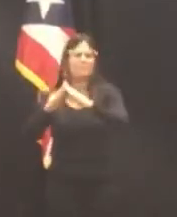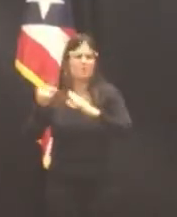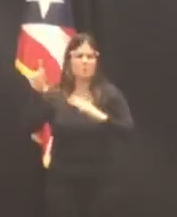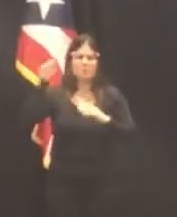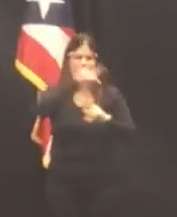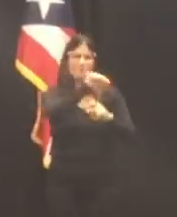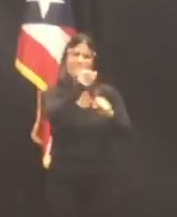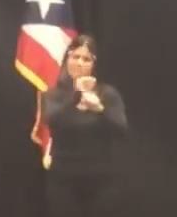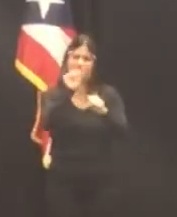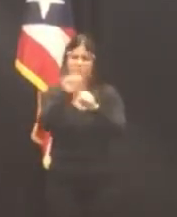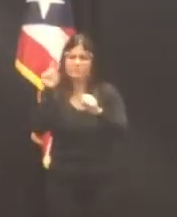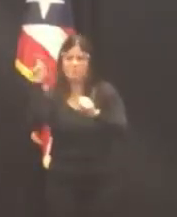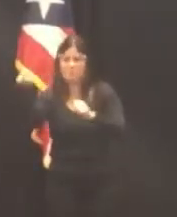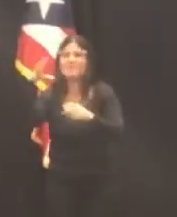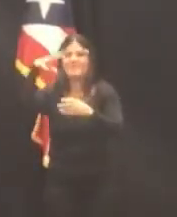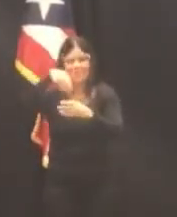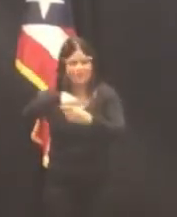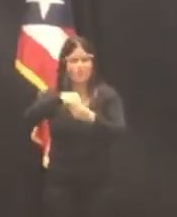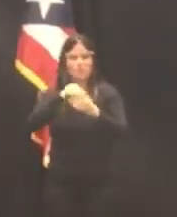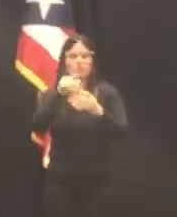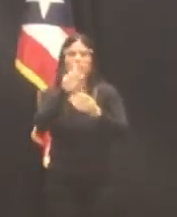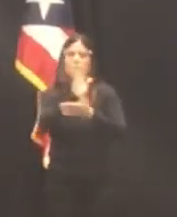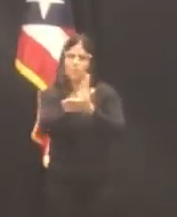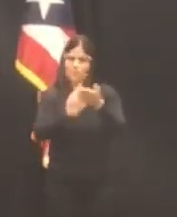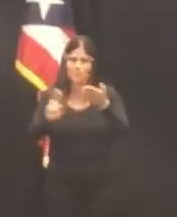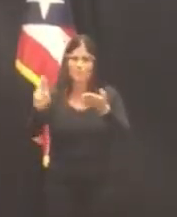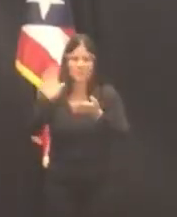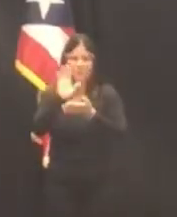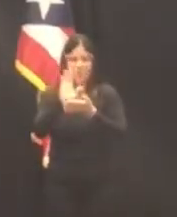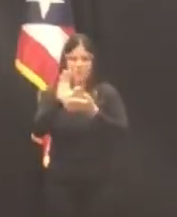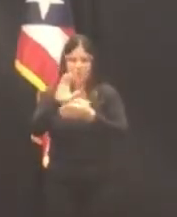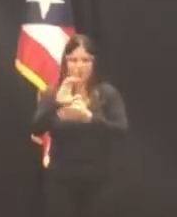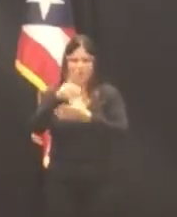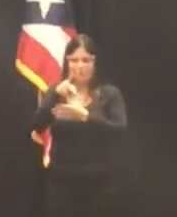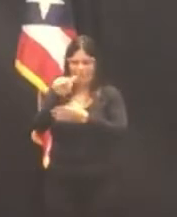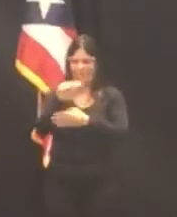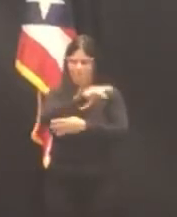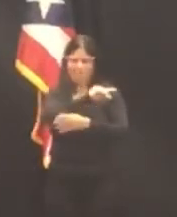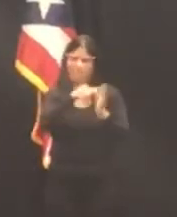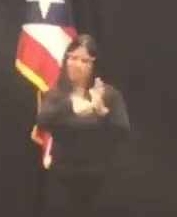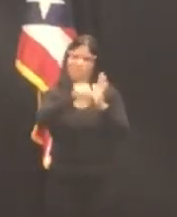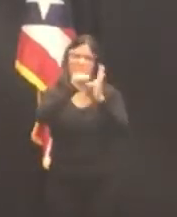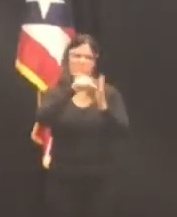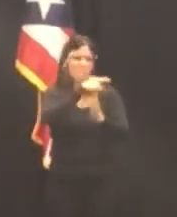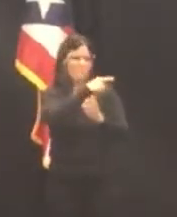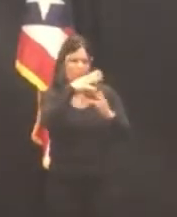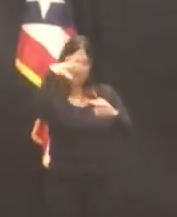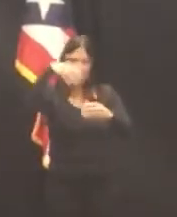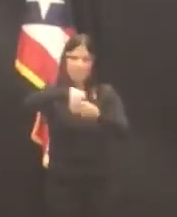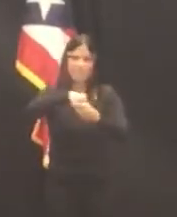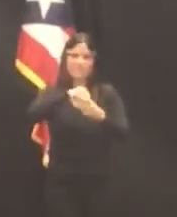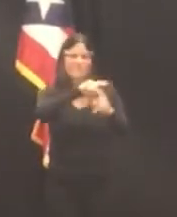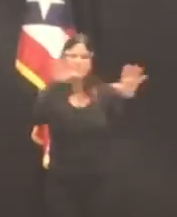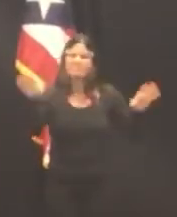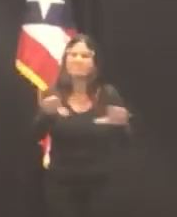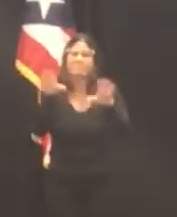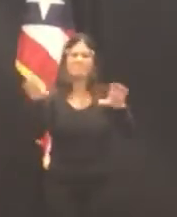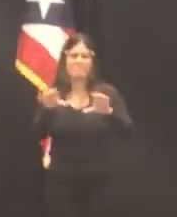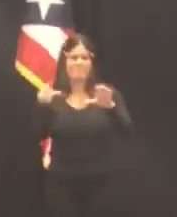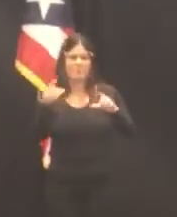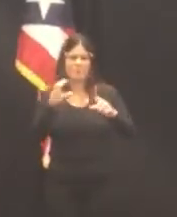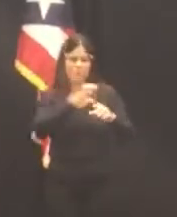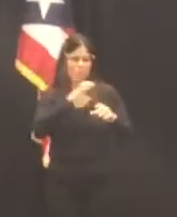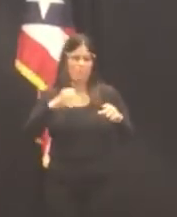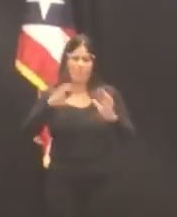del Colegio de CPA, en los cuales ha tenido una destacada participación, tales como el Comité de Ética,